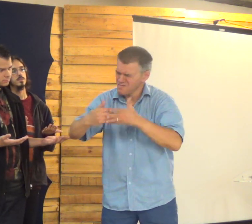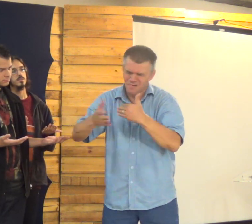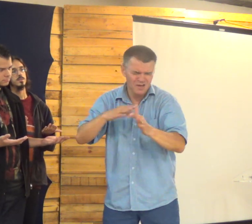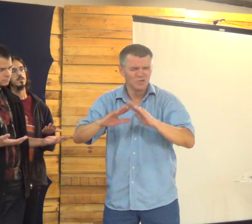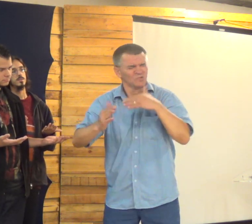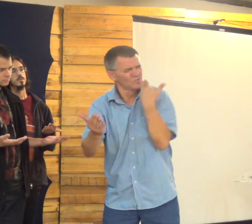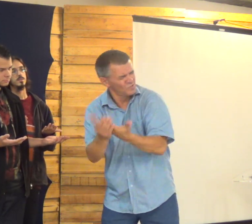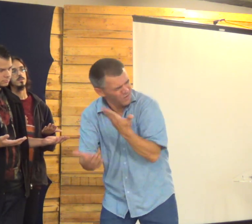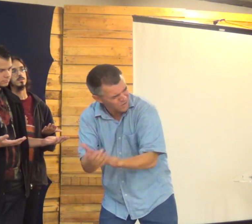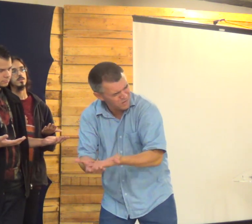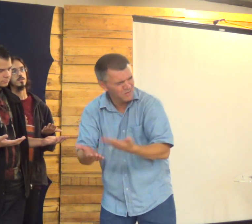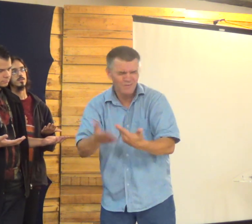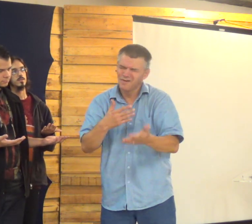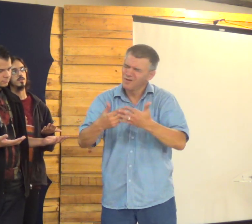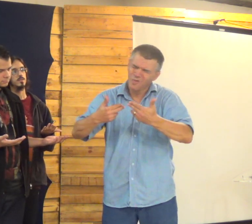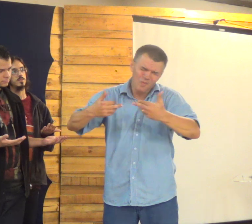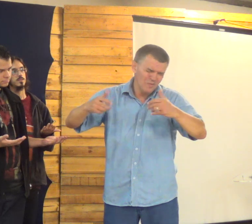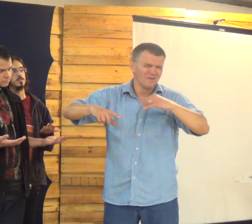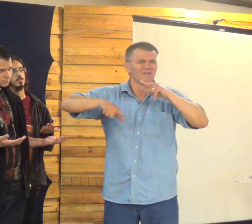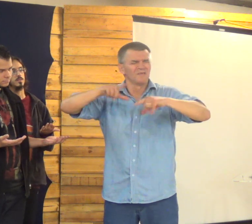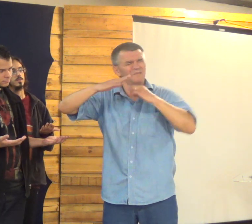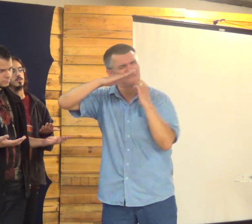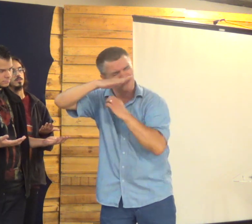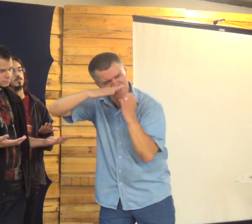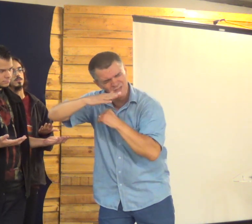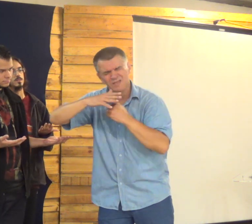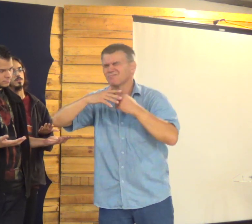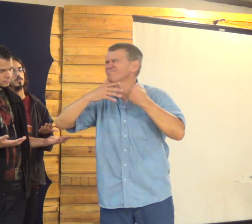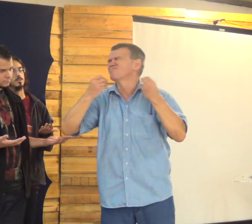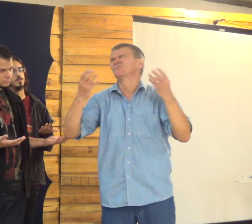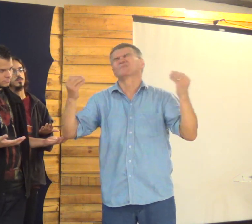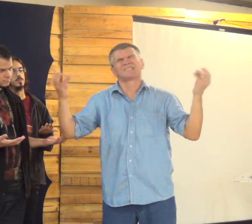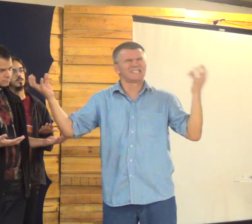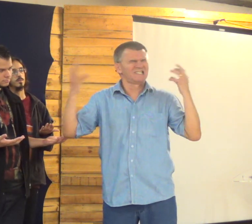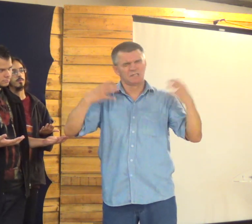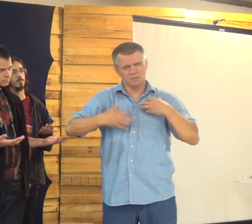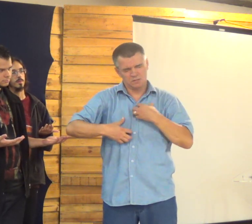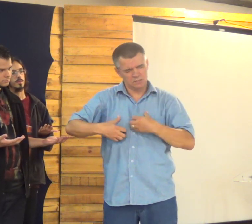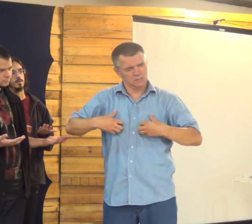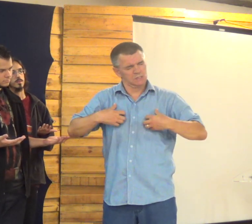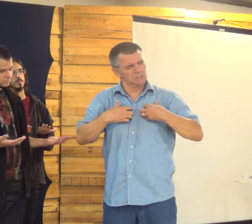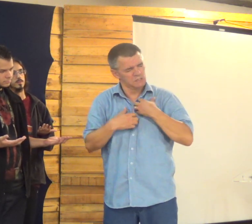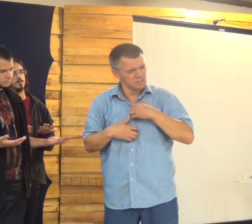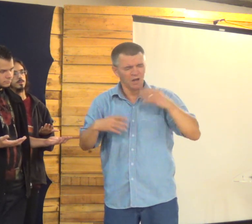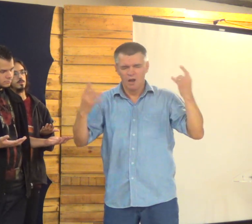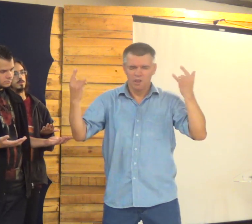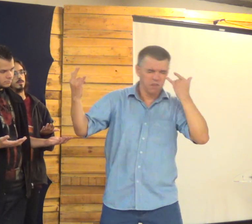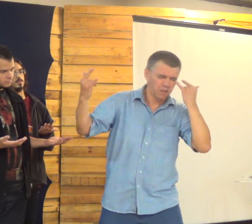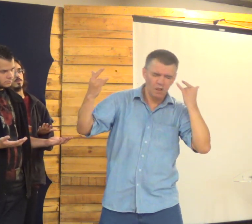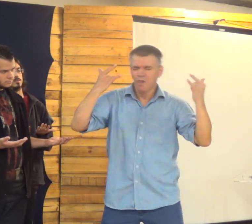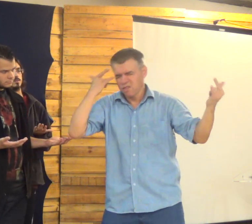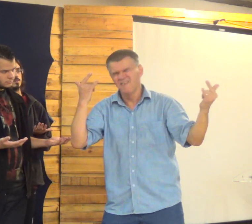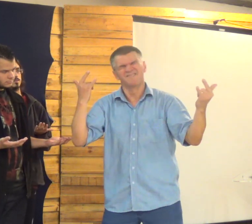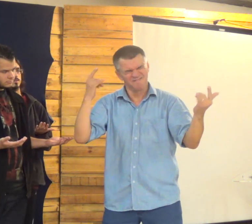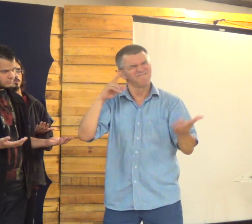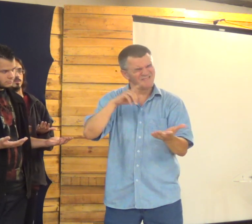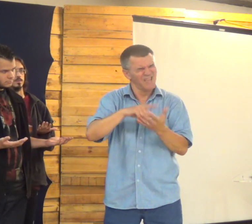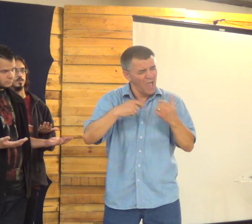Fofoca Coisas ruins De todos os lugares No trabalho Na escola Qualquer lugar E eu sei que essas